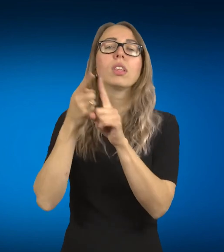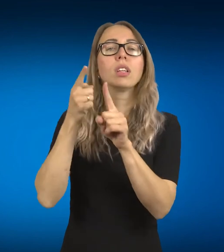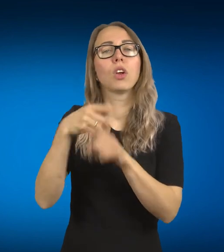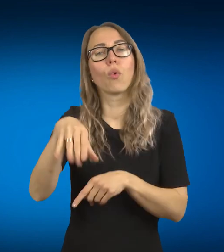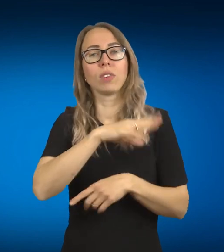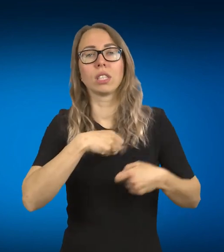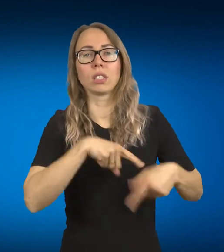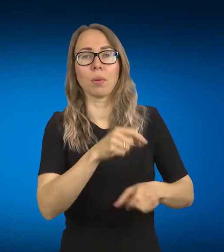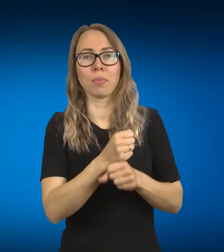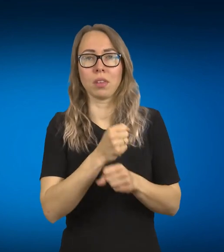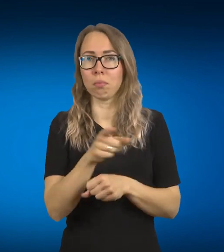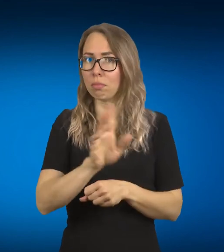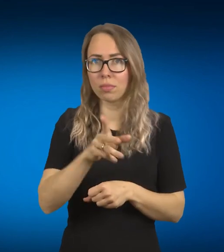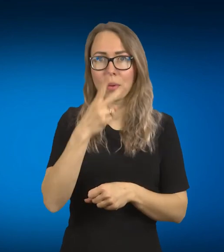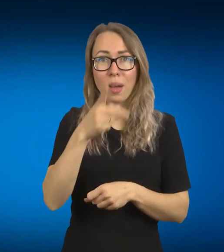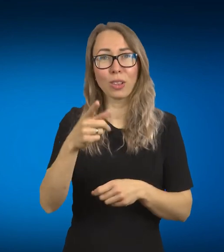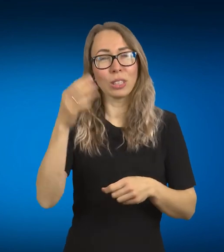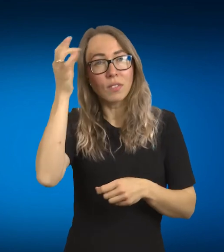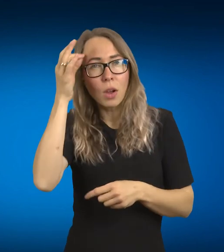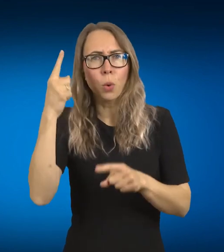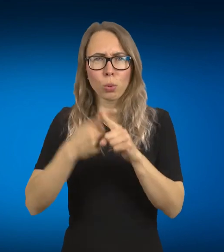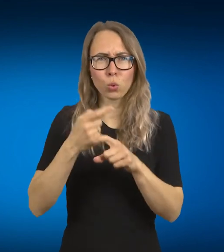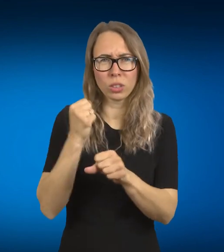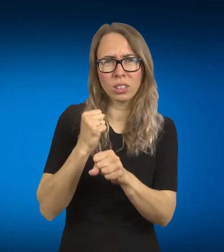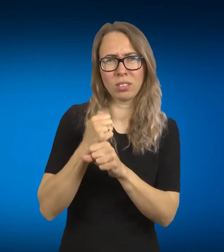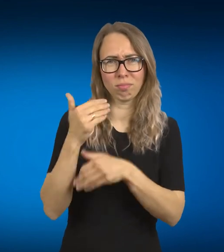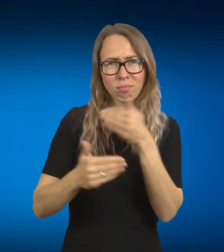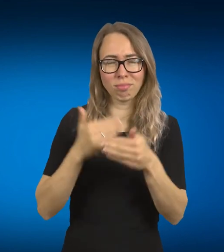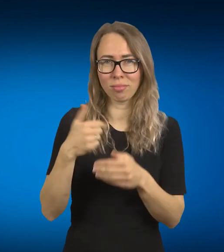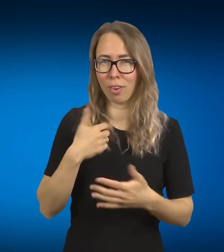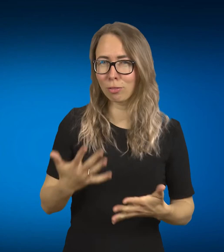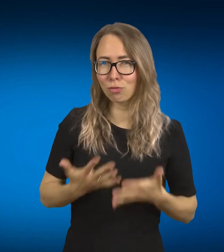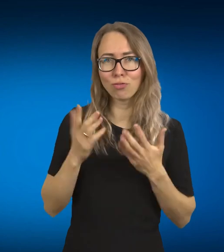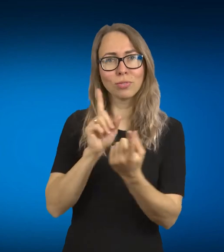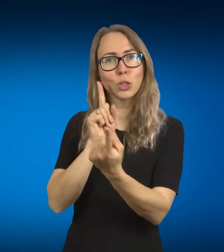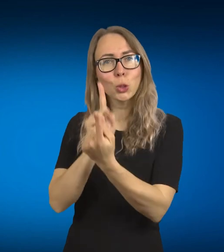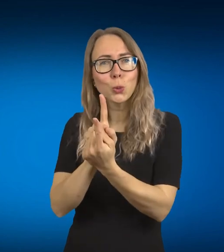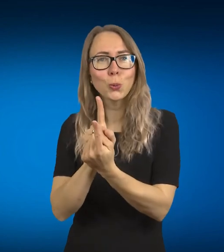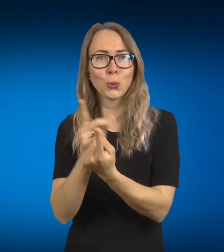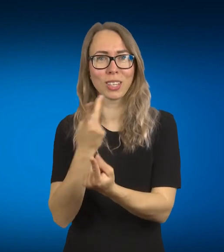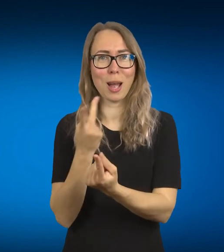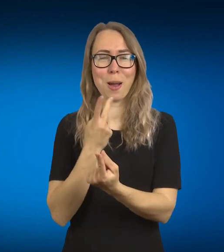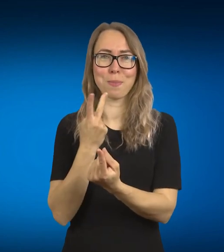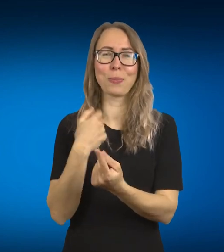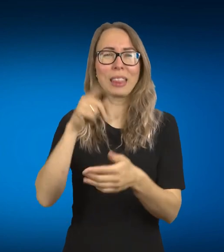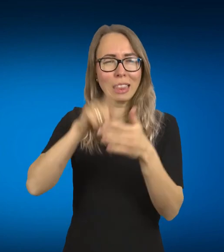kad teko tave savo kelyje sutikti ir tikiu, kad susitiksim dar labai labai dažnai. Tai ačiū tavo labai, kad sutikai